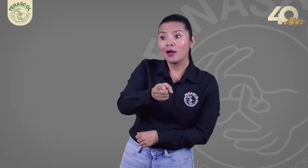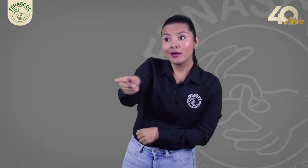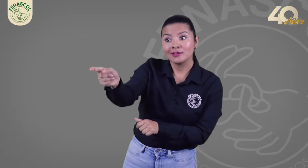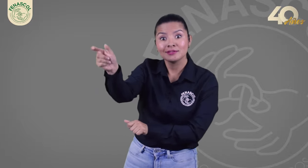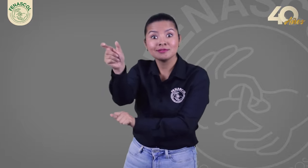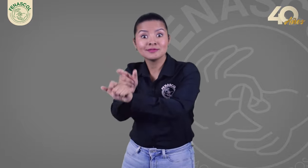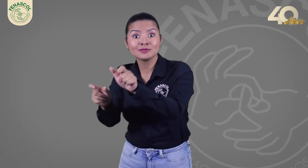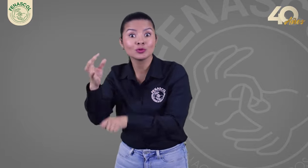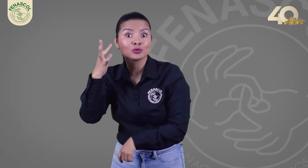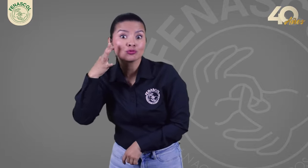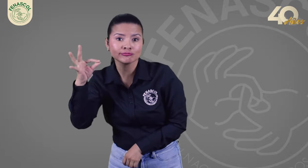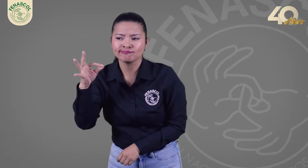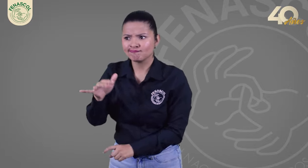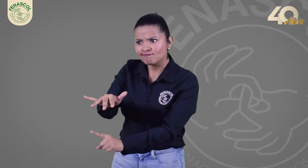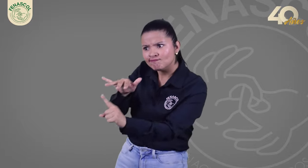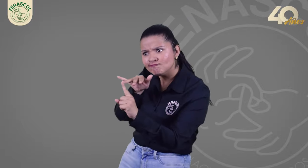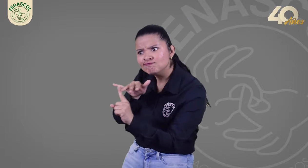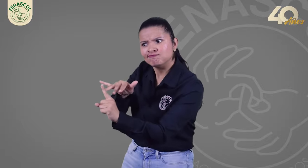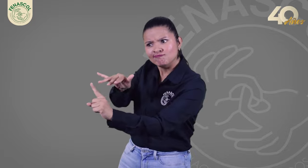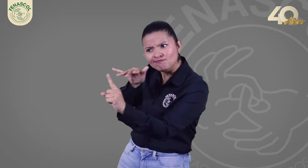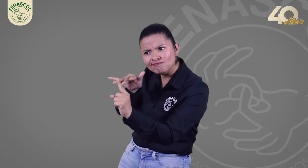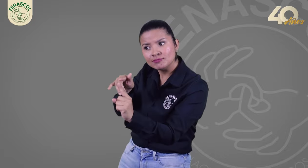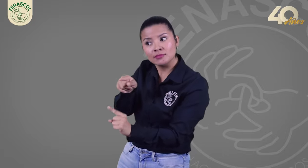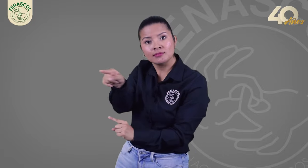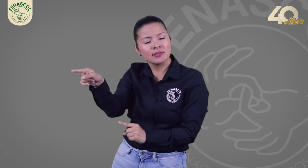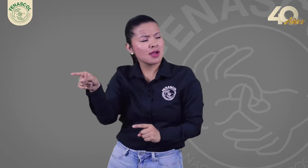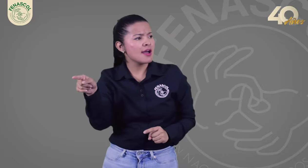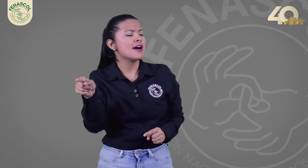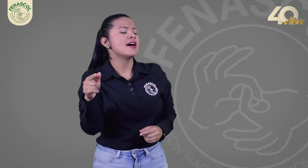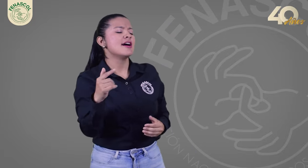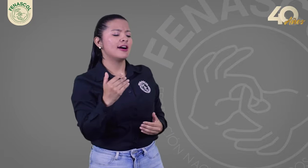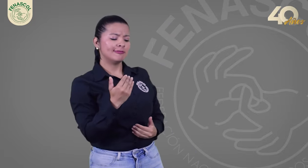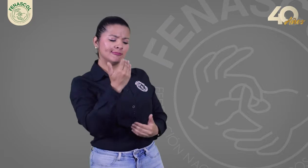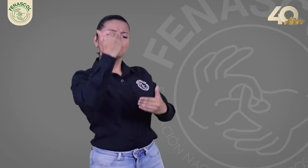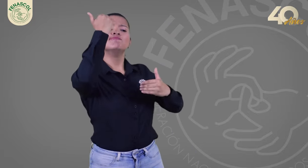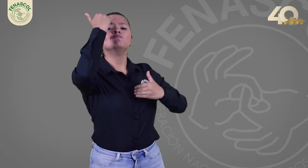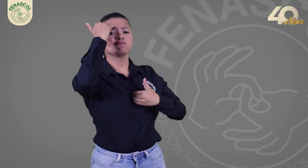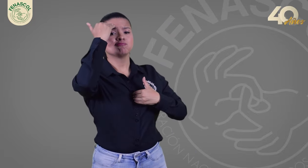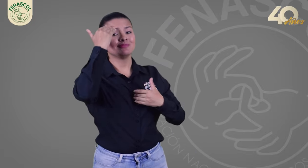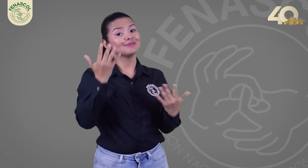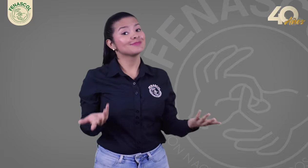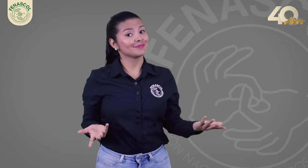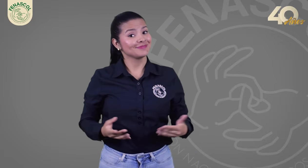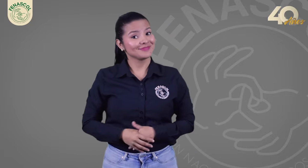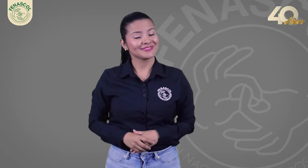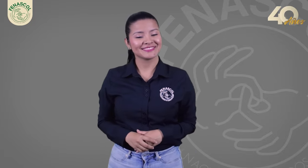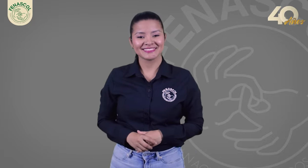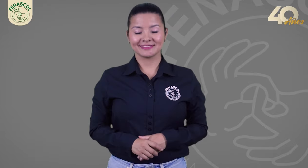También se llevó a cabo la incidencia con la población oyente con relación a la toma de conciencia